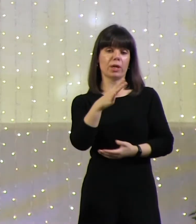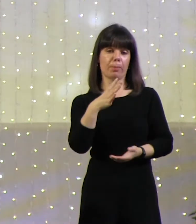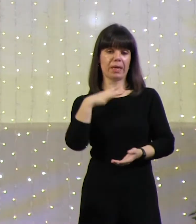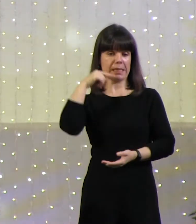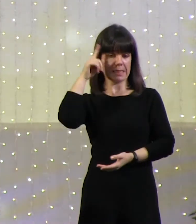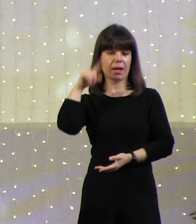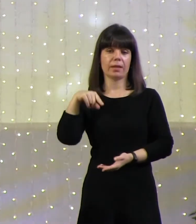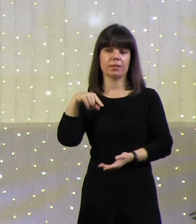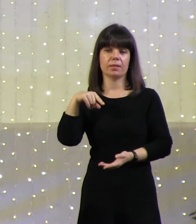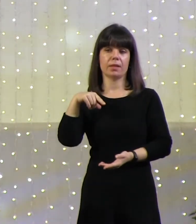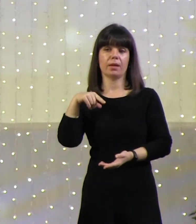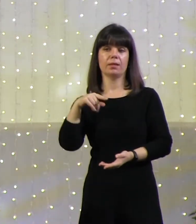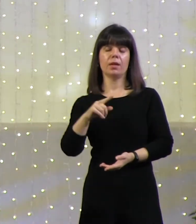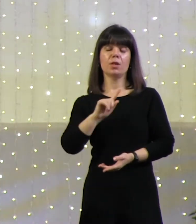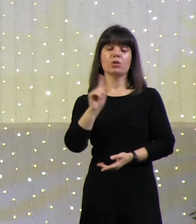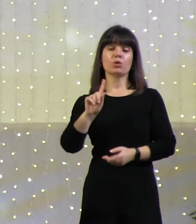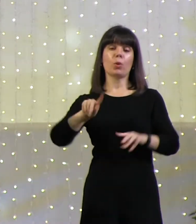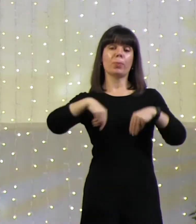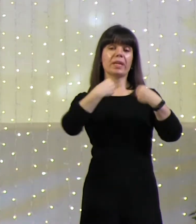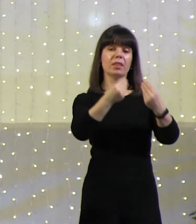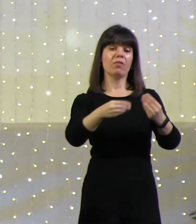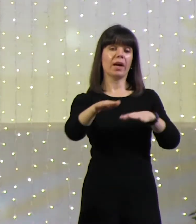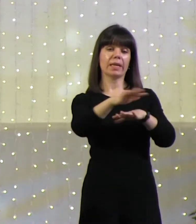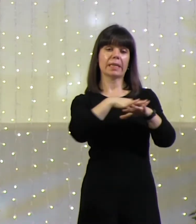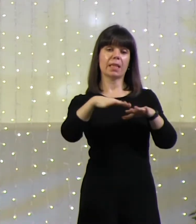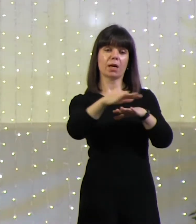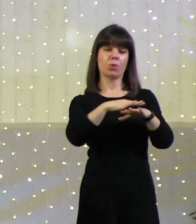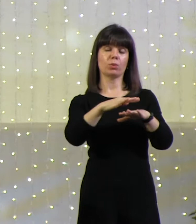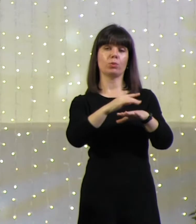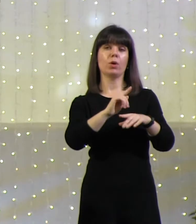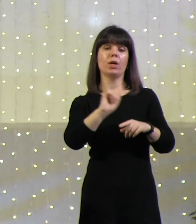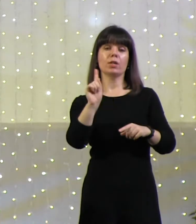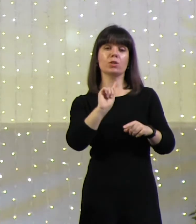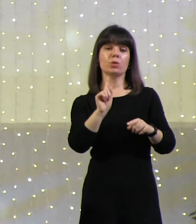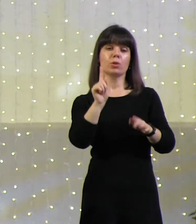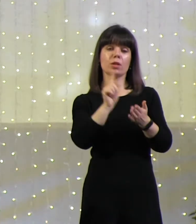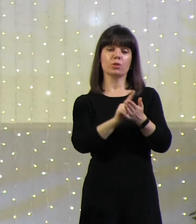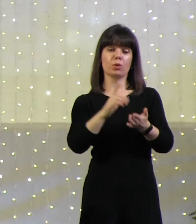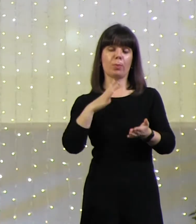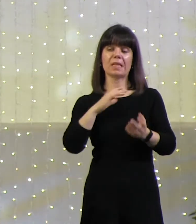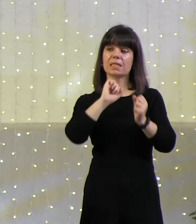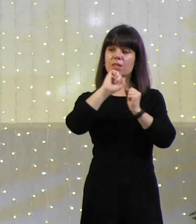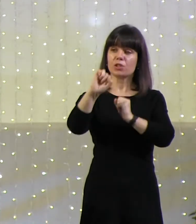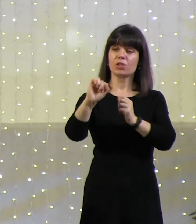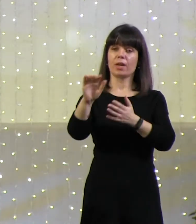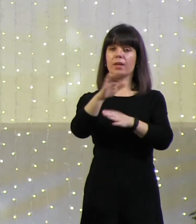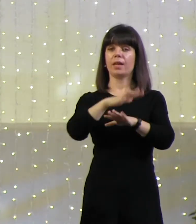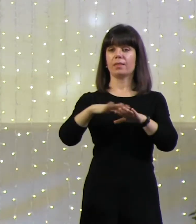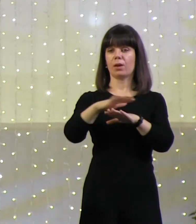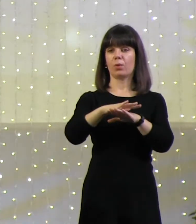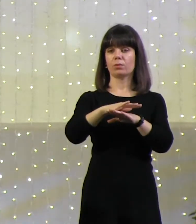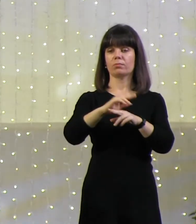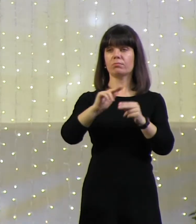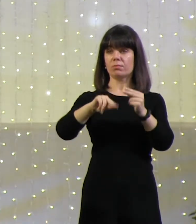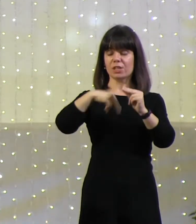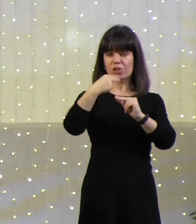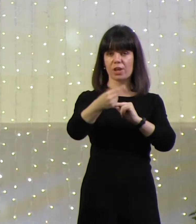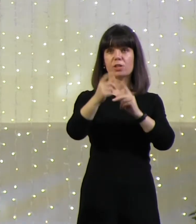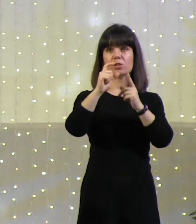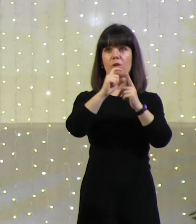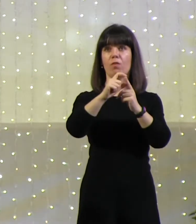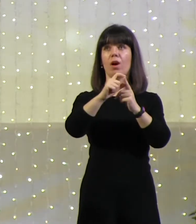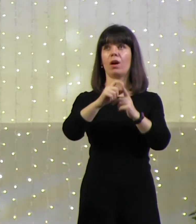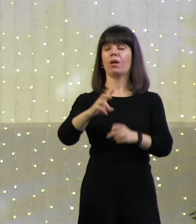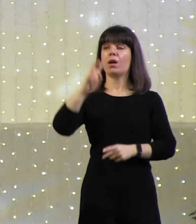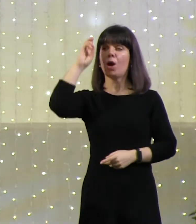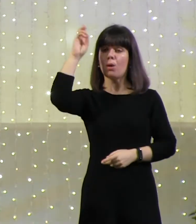народу, и это должно было защищать народ, исправлять народ? Через слова. Бог им